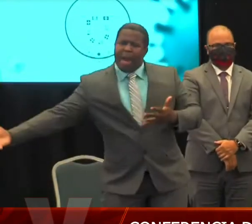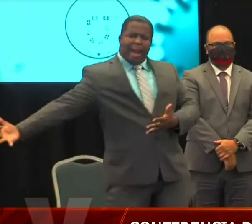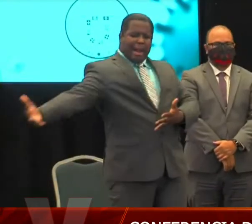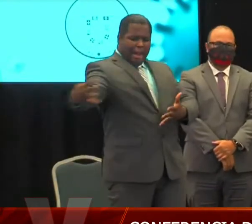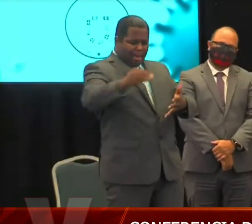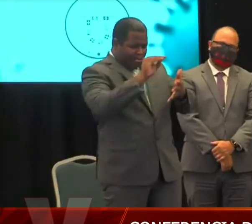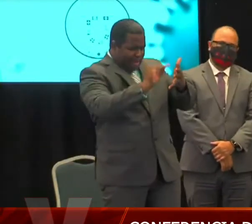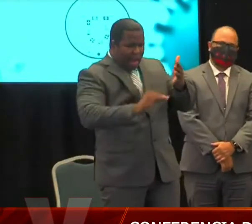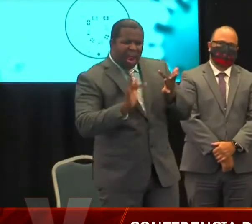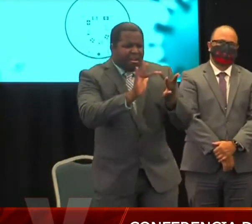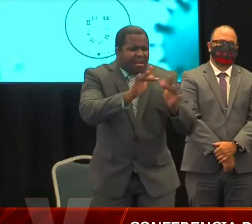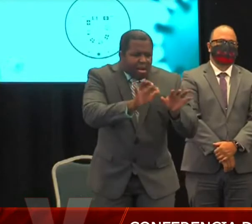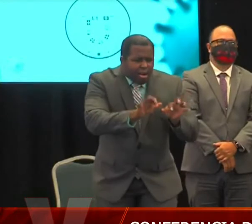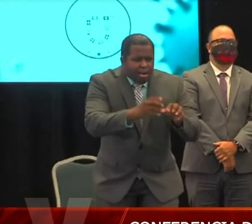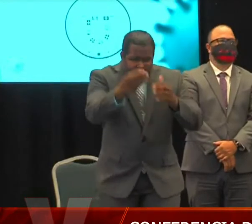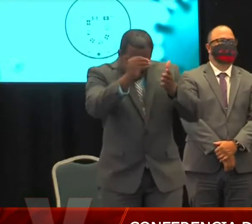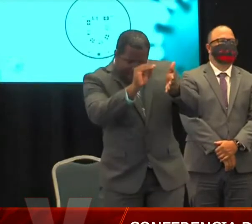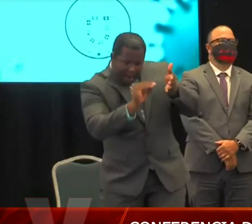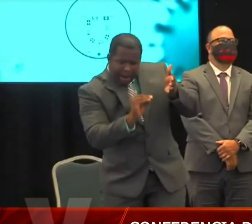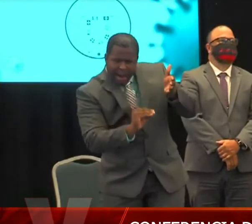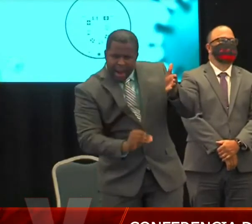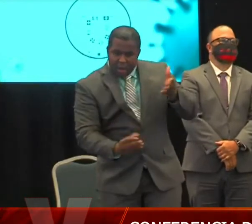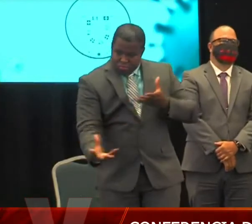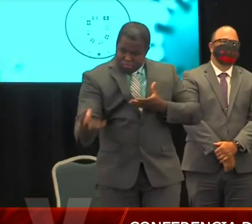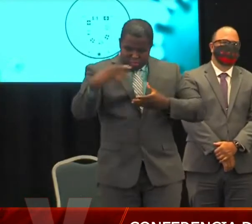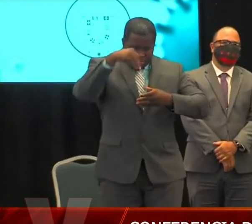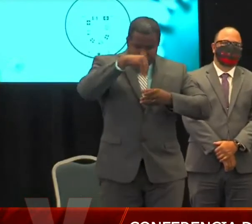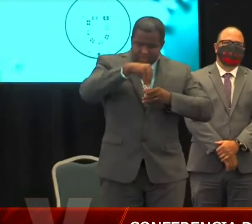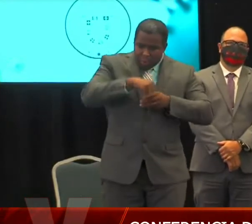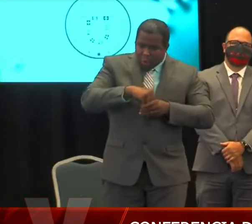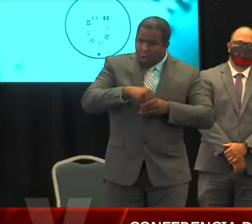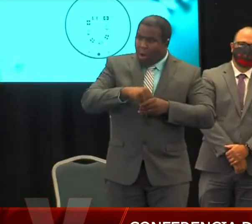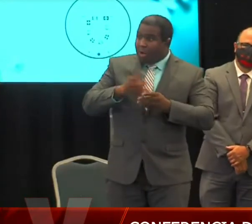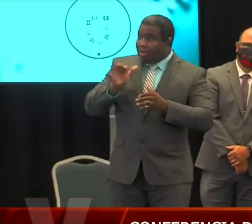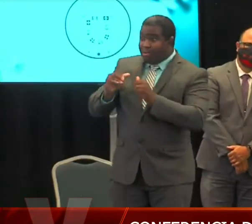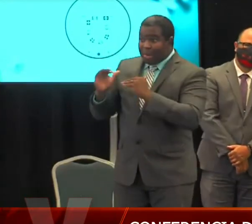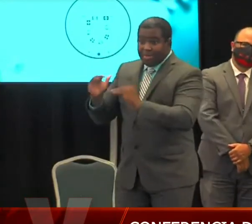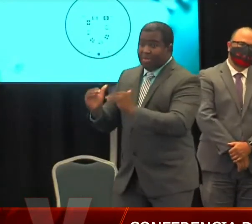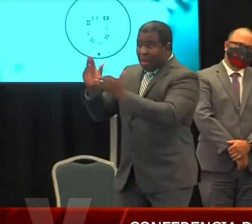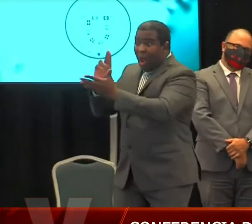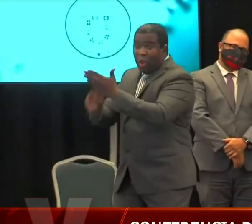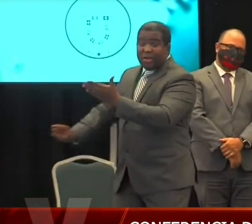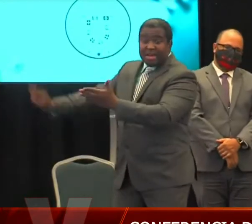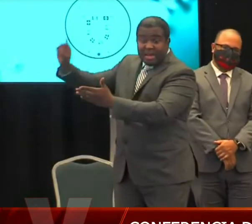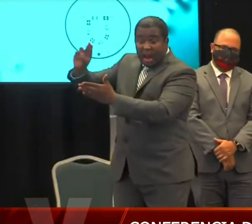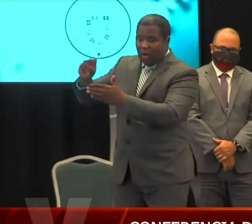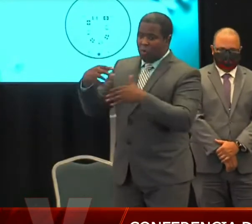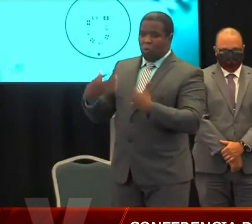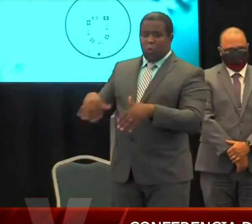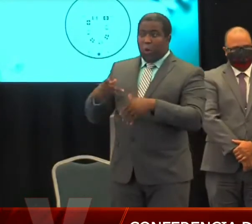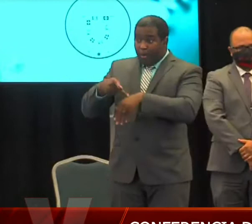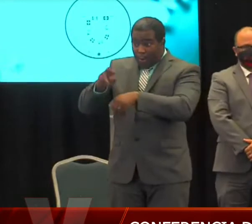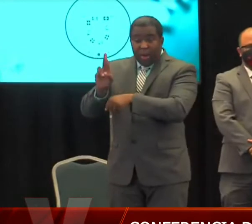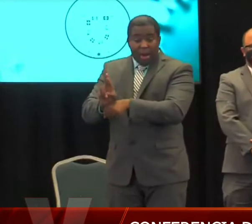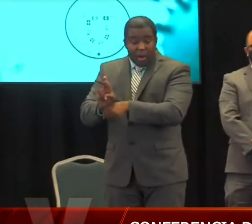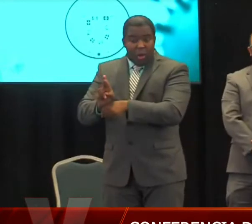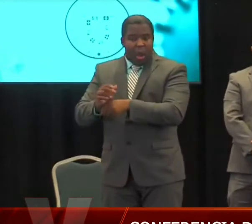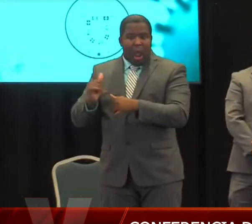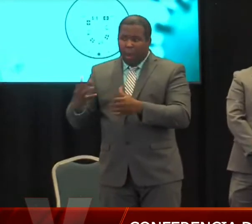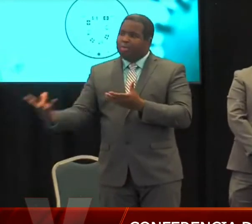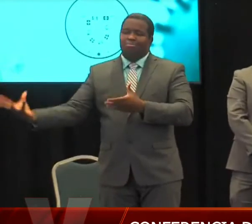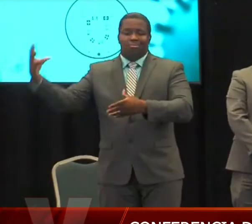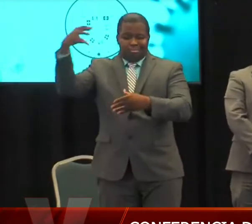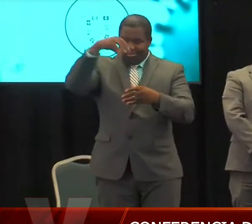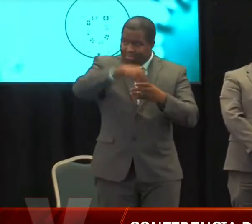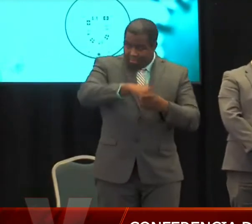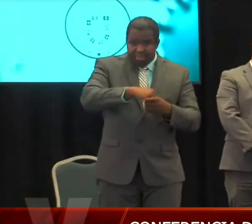de la Universidad de Puerto Rico, el Task Force de la Universidad de Medicina de Ponce, bajo la dirección de la alcaldesa Mayita.